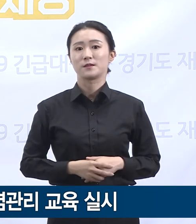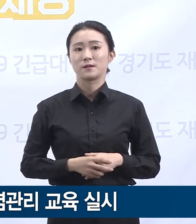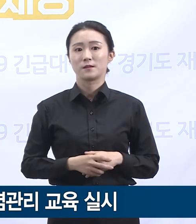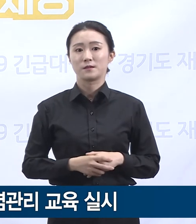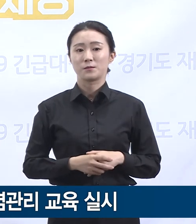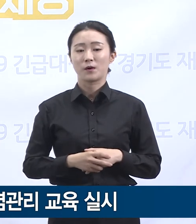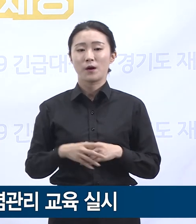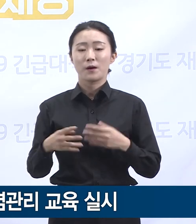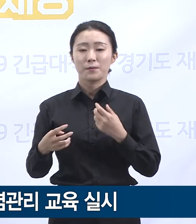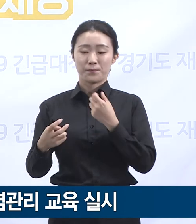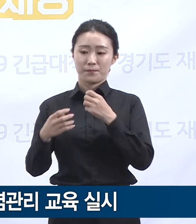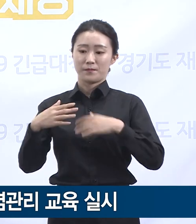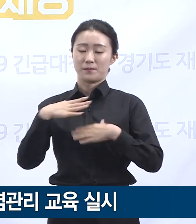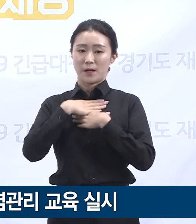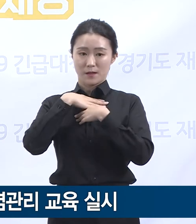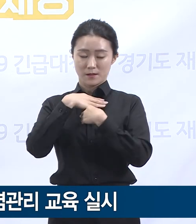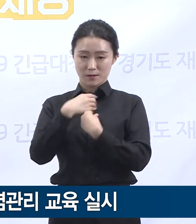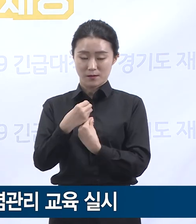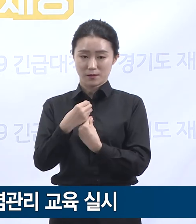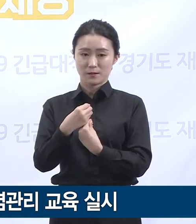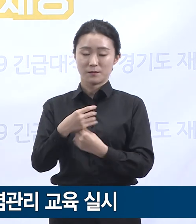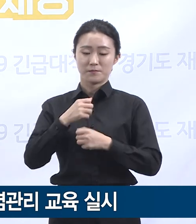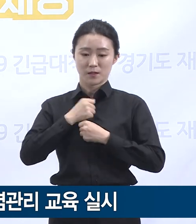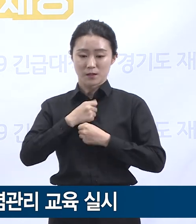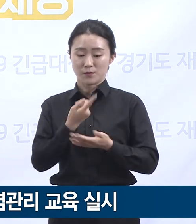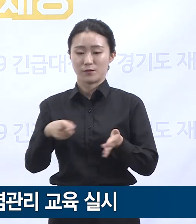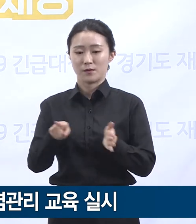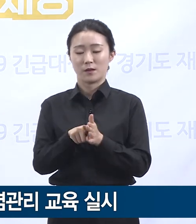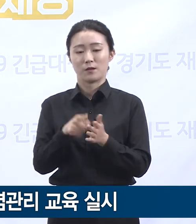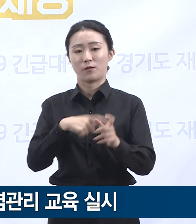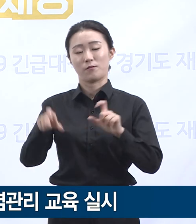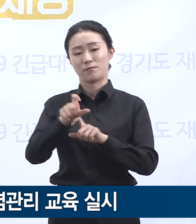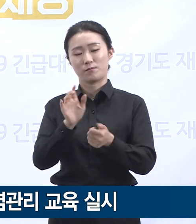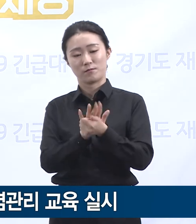노동자의 안전을 지키는데 도움이 되기를 소망합니다.